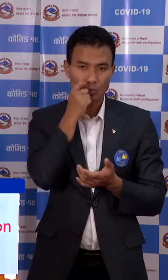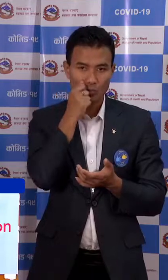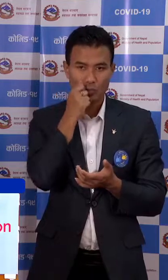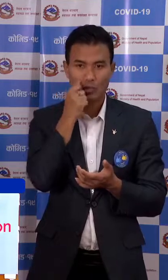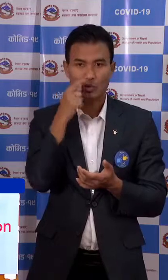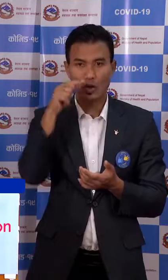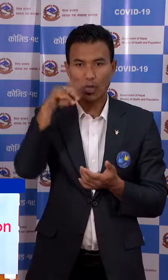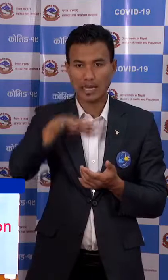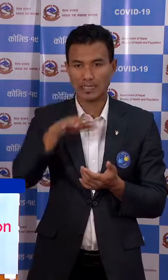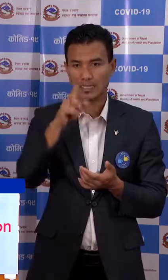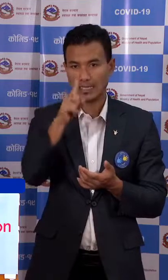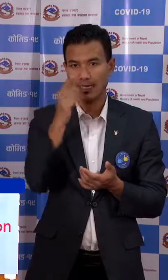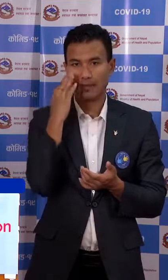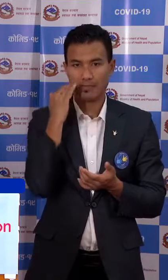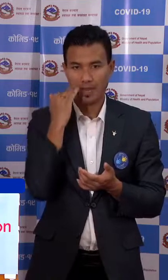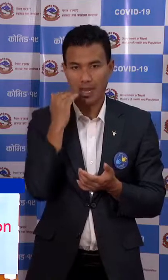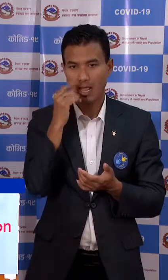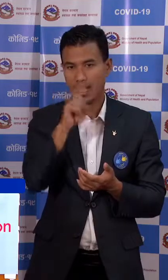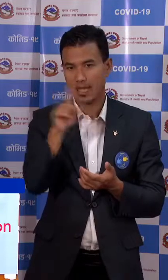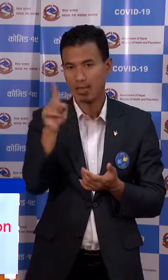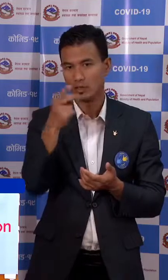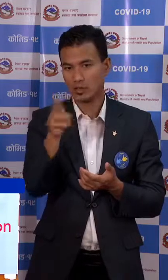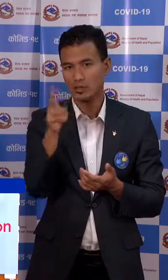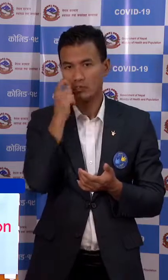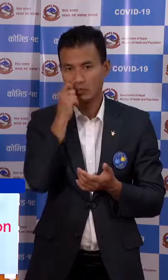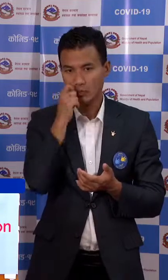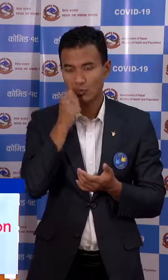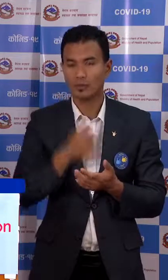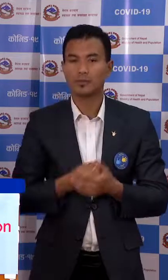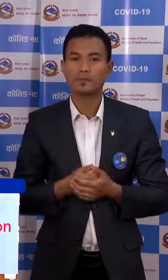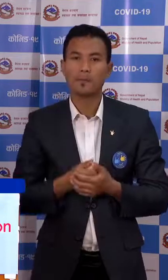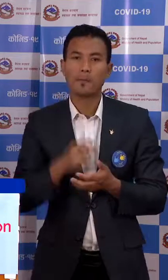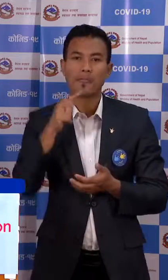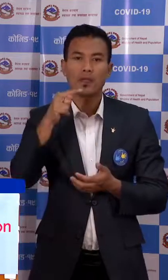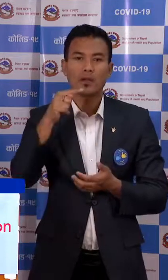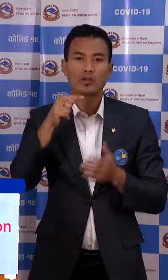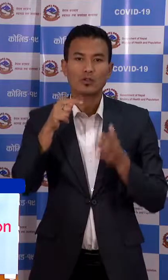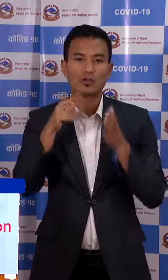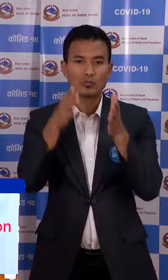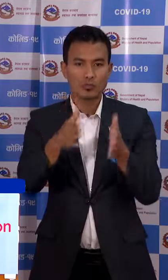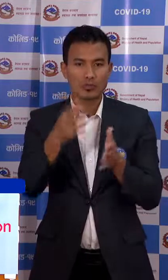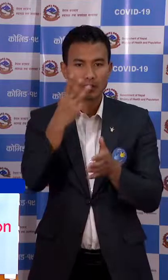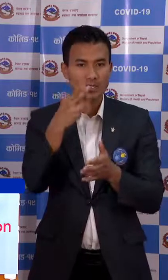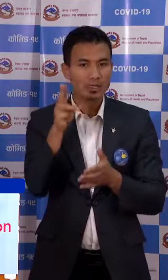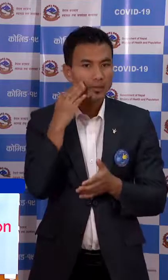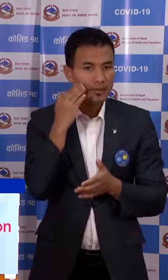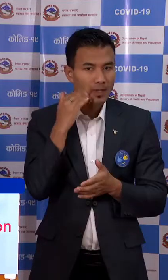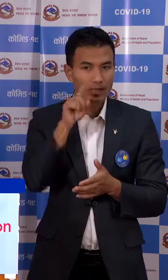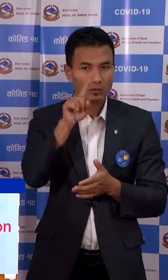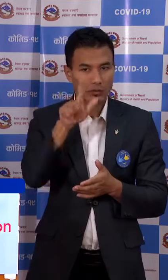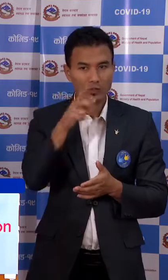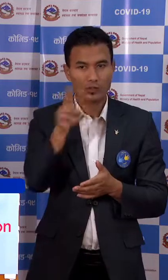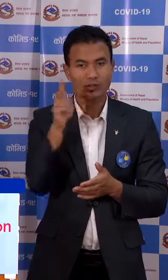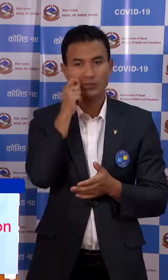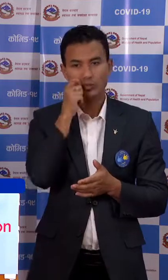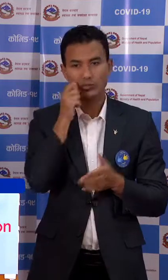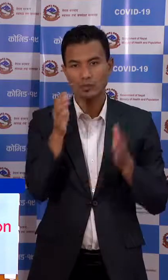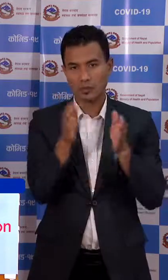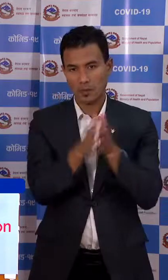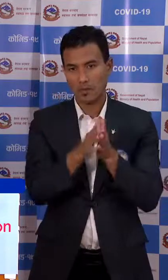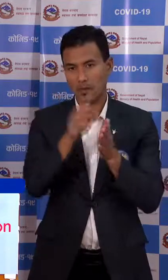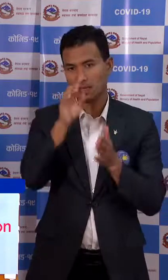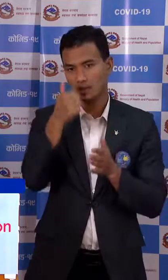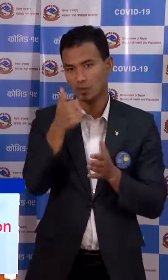कईलाली का 1 महिलार 11 जना पूरूष कंचनपूर का 3 जना महिलार 7 जना पूरूष गरी